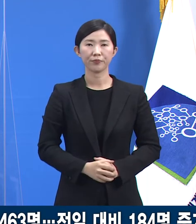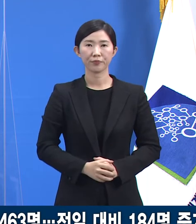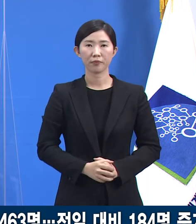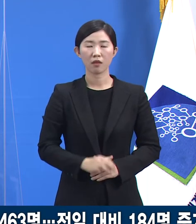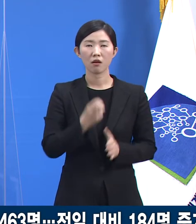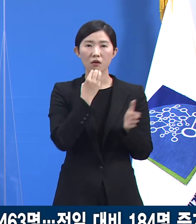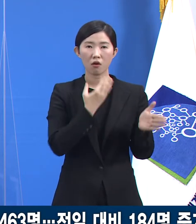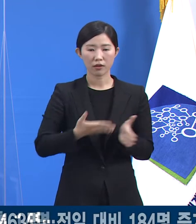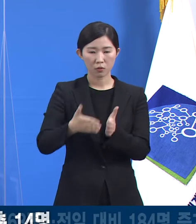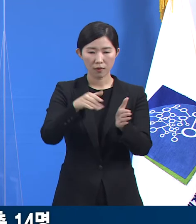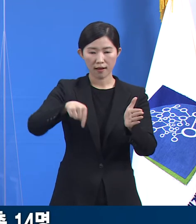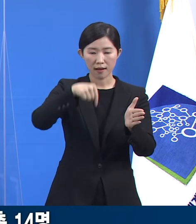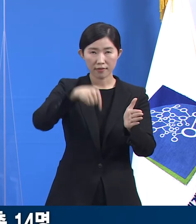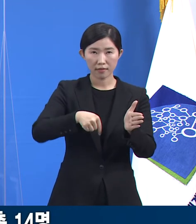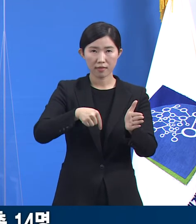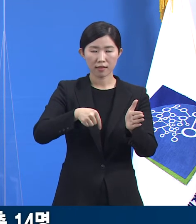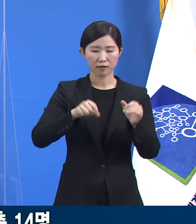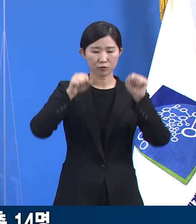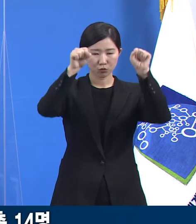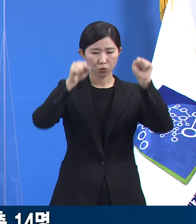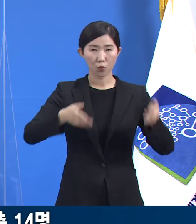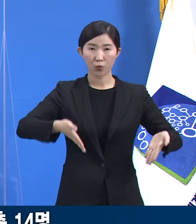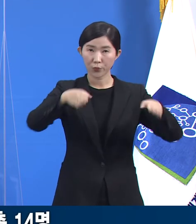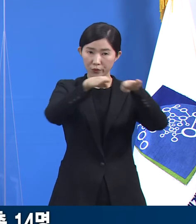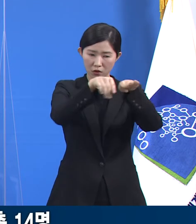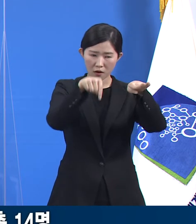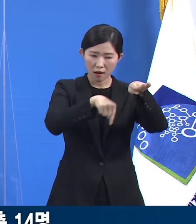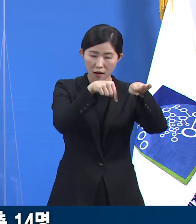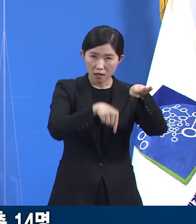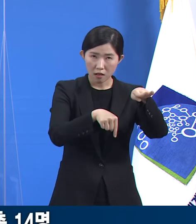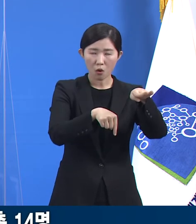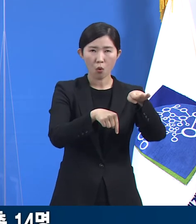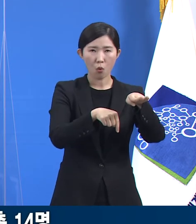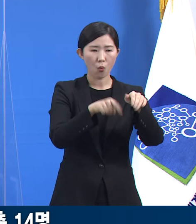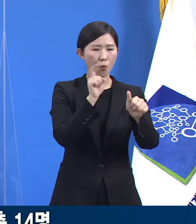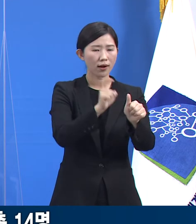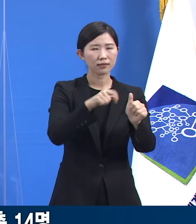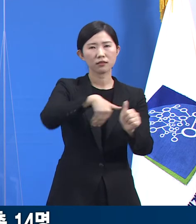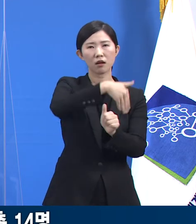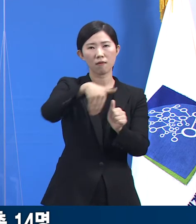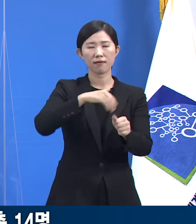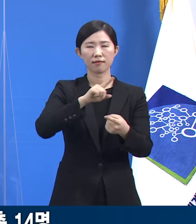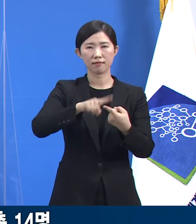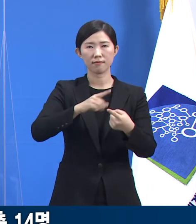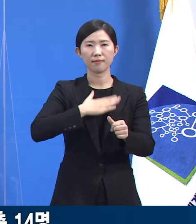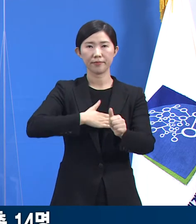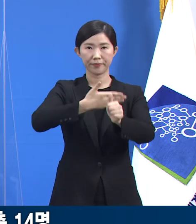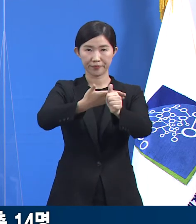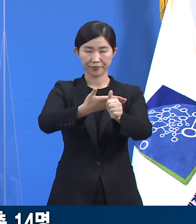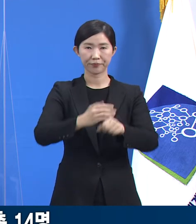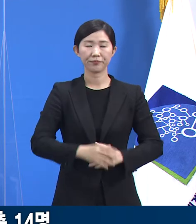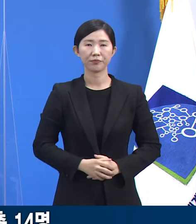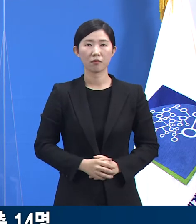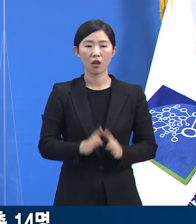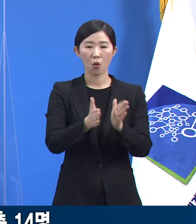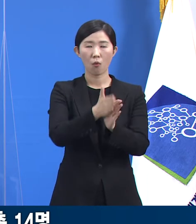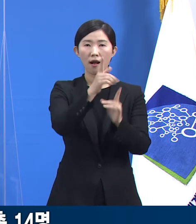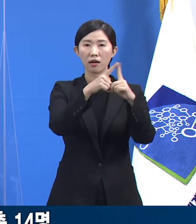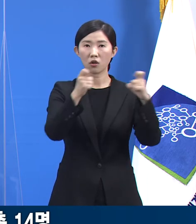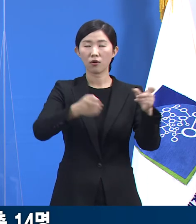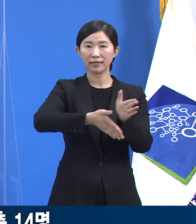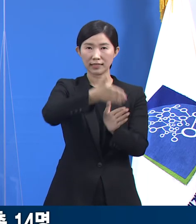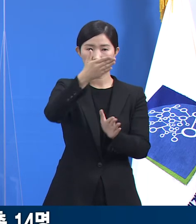도내 실내체육시설을 중심으로 한 최근 확진 사례에 대해 말씀드리겠습니다. 화성시 소재